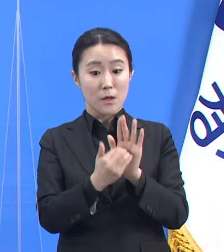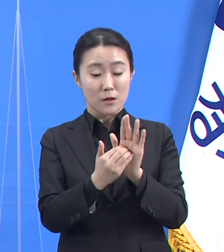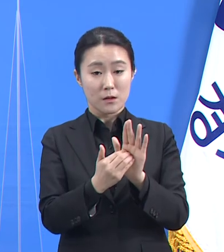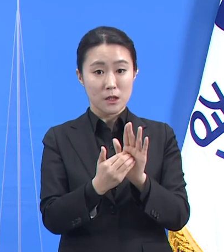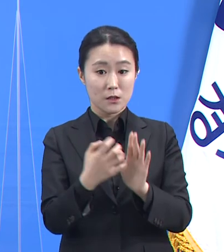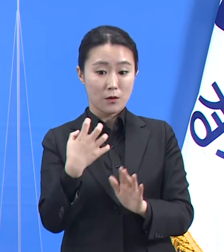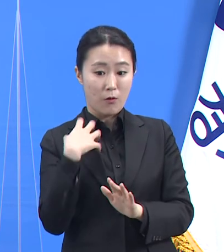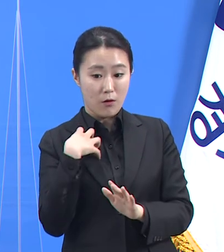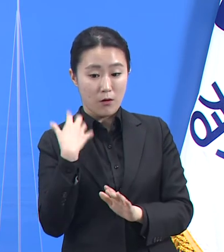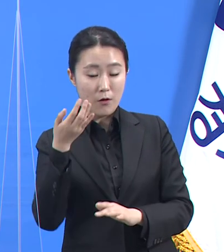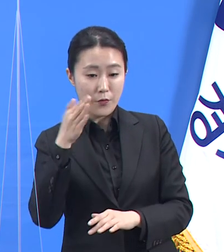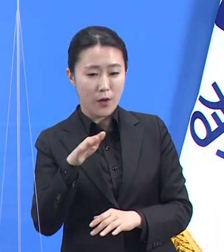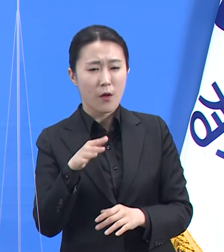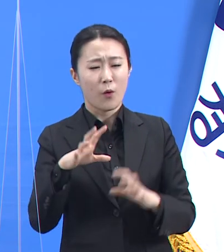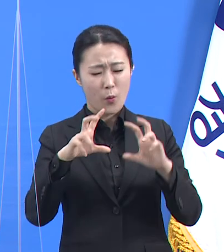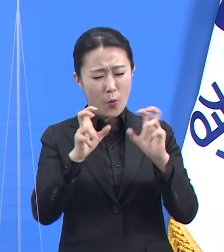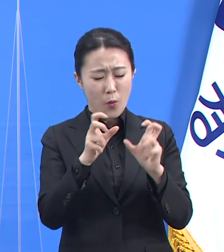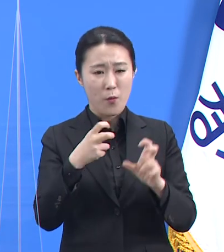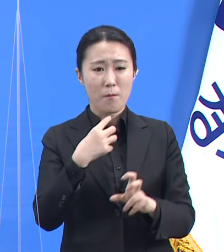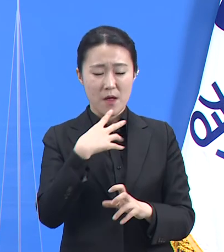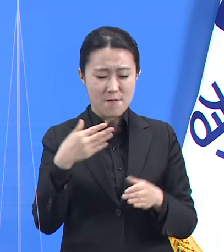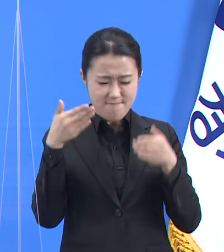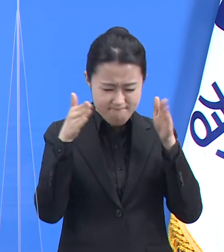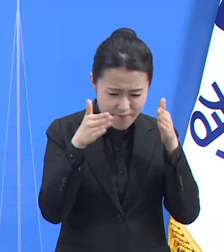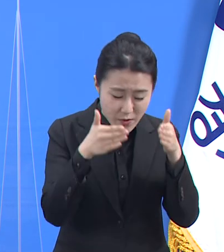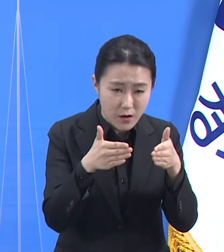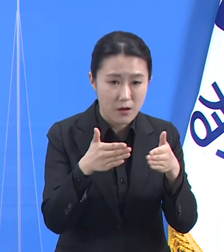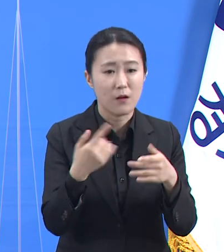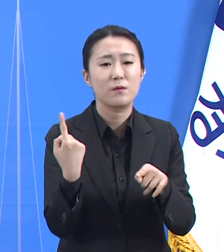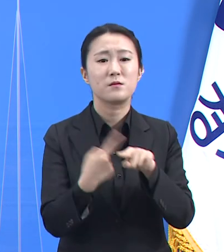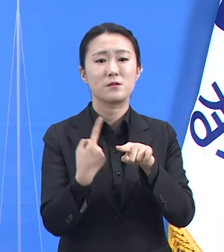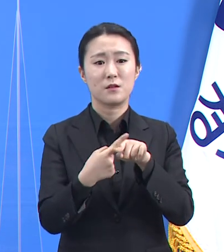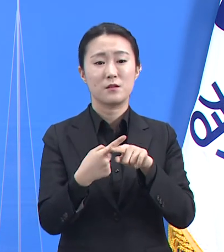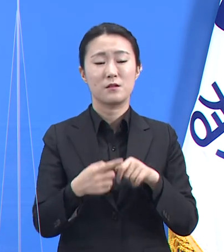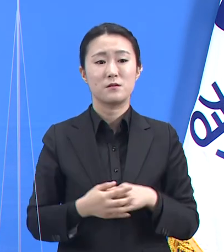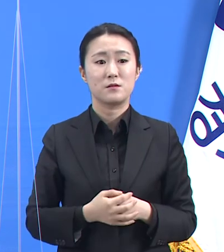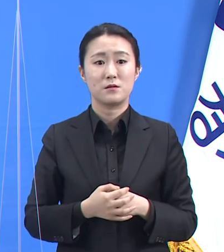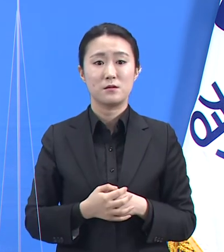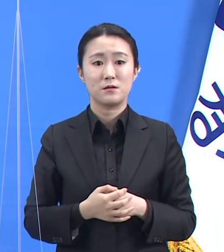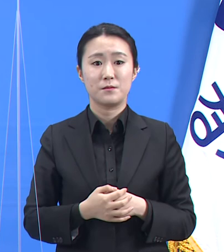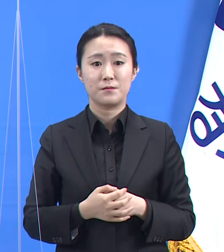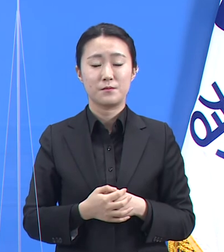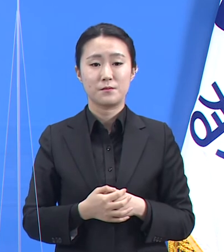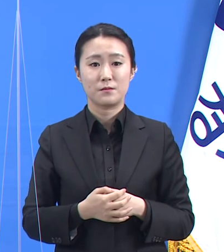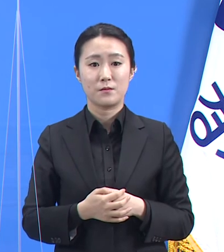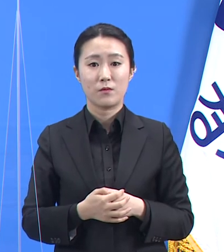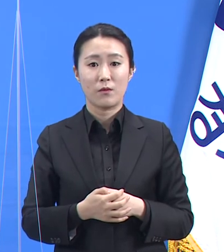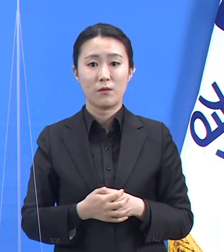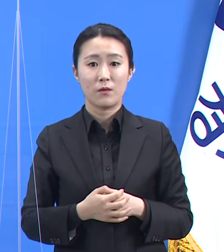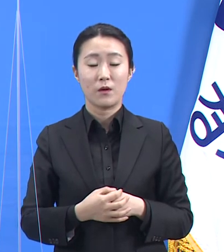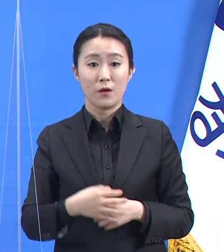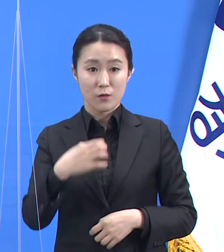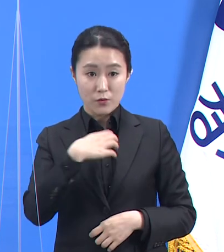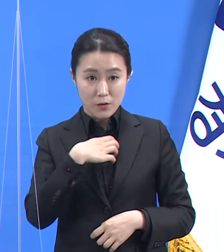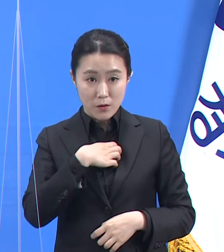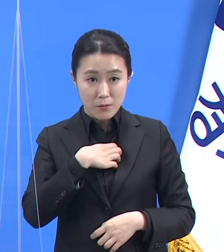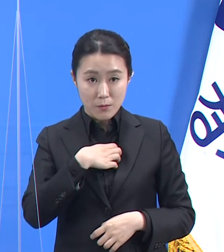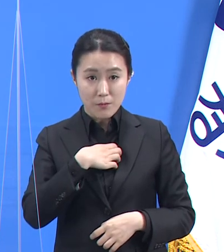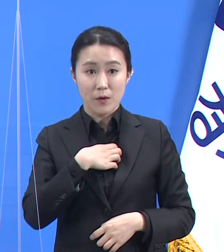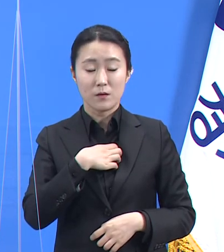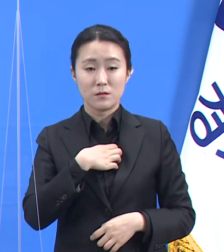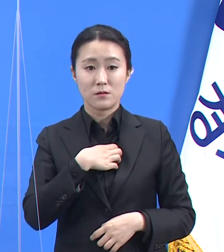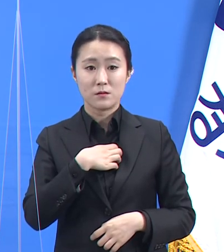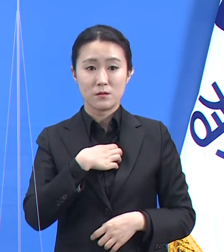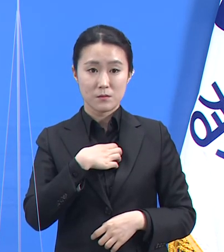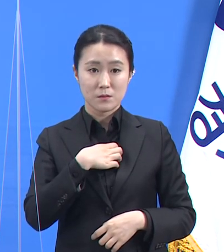살피고 막아야 하는데 말이지요. 위험은 어디에 있을까라는 질문의 답변은 간단합니다. 우리가 살아가는